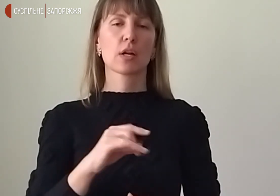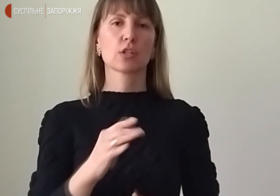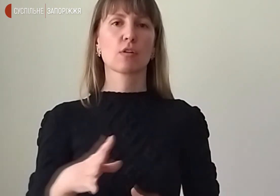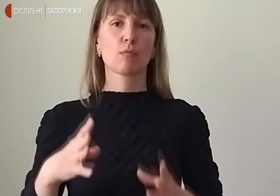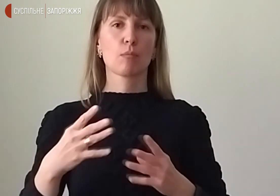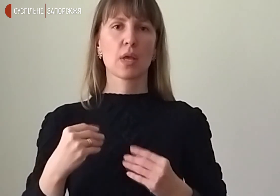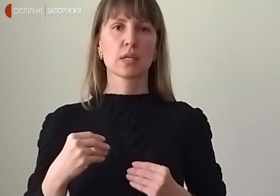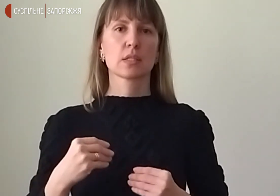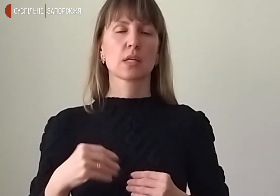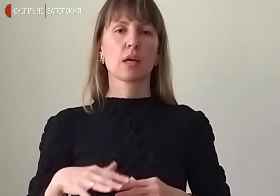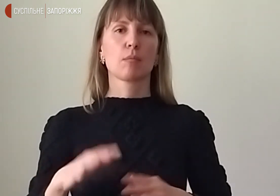себе та до зустрічі.